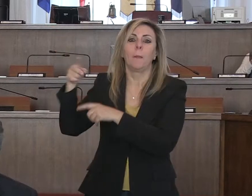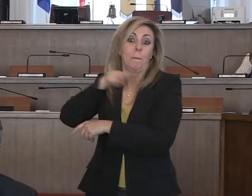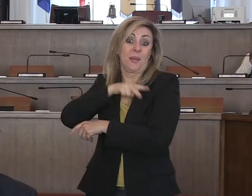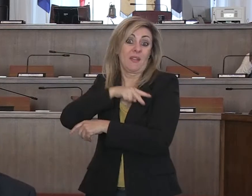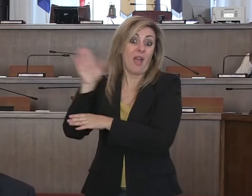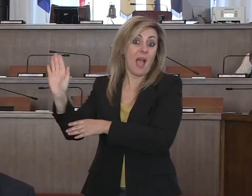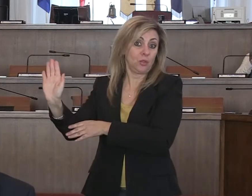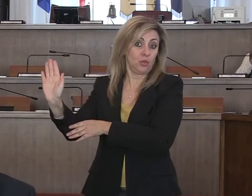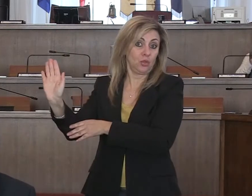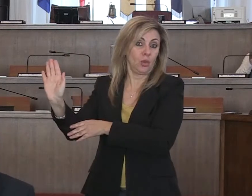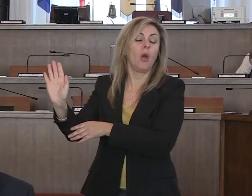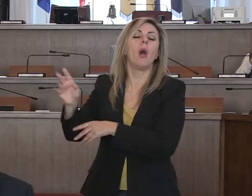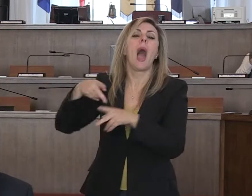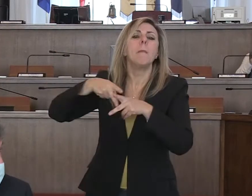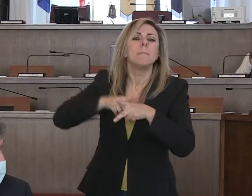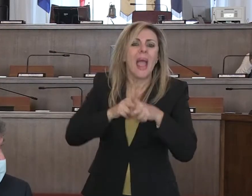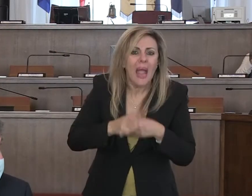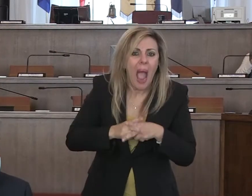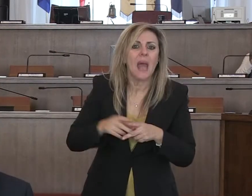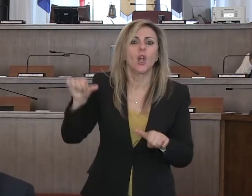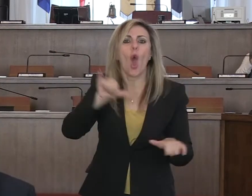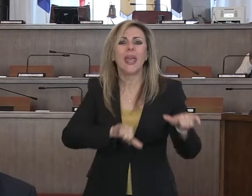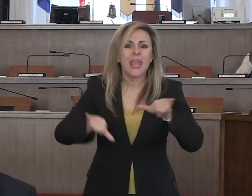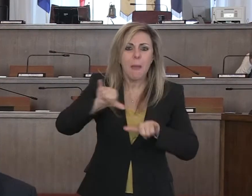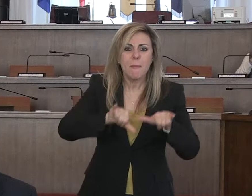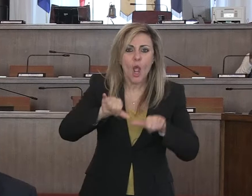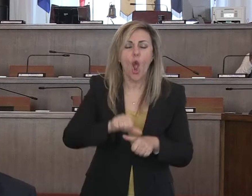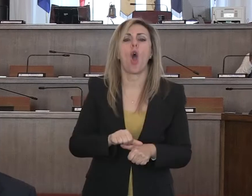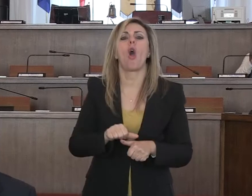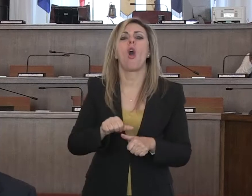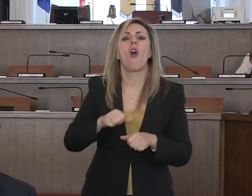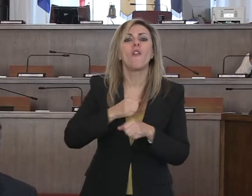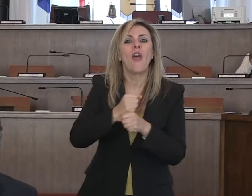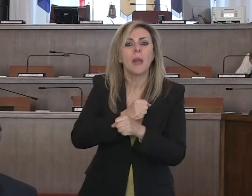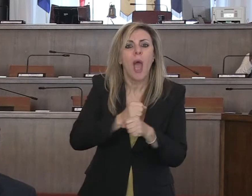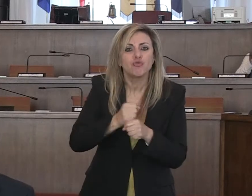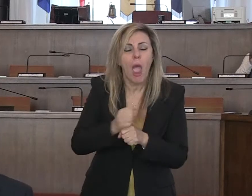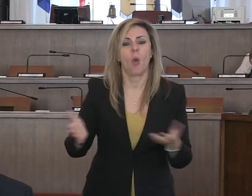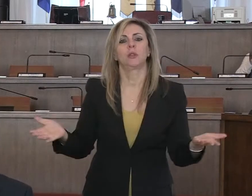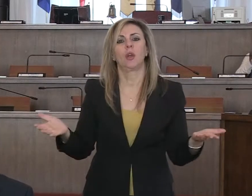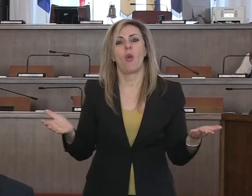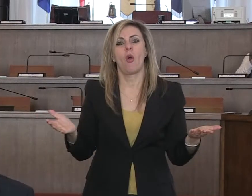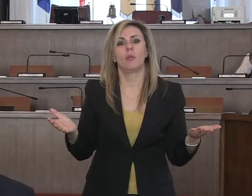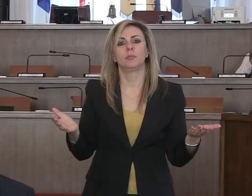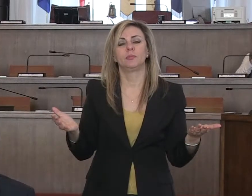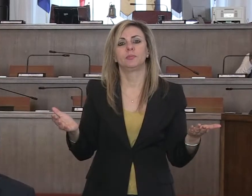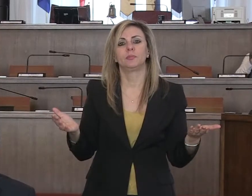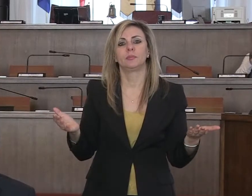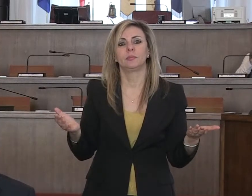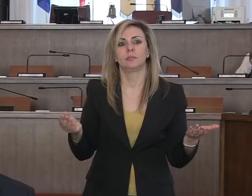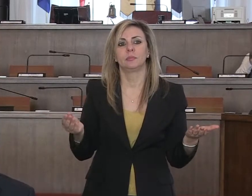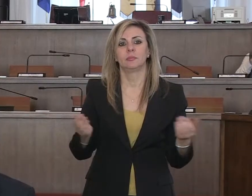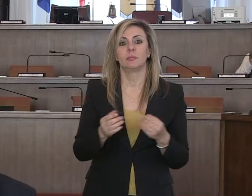settore metalmeccanico, chimico, farmaceutico hanno